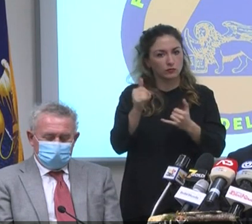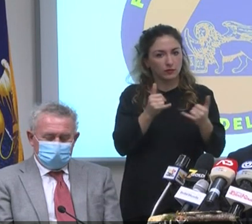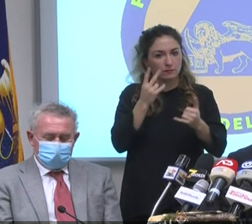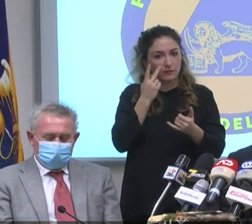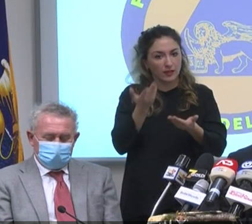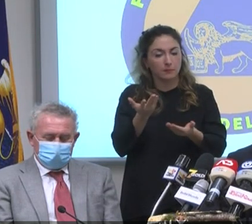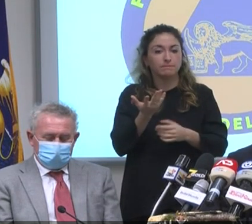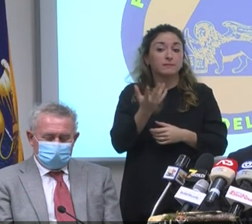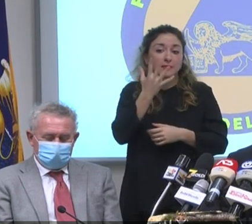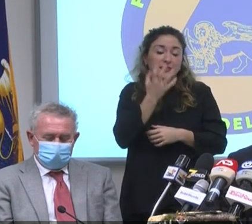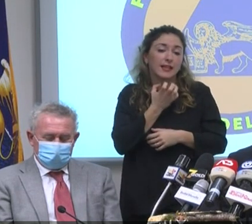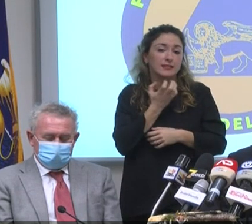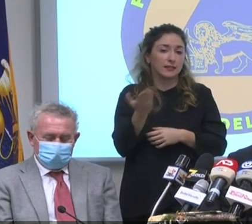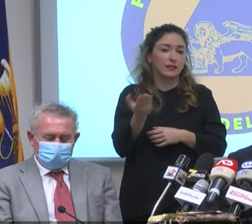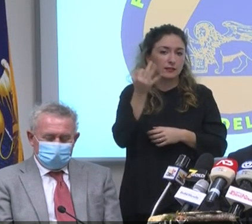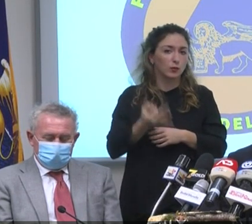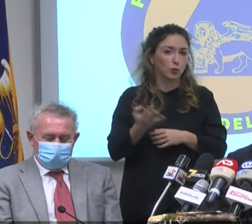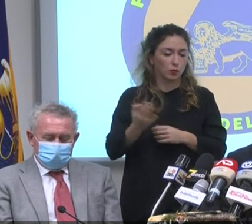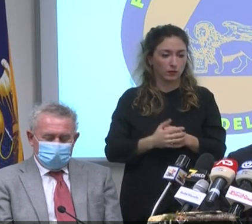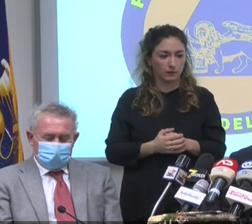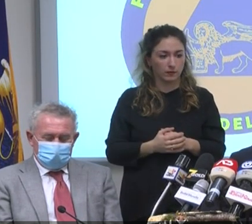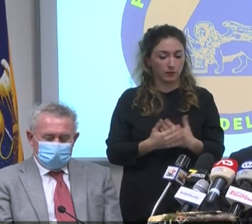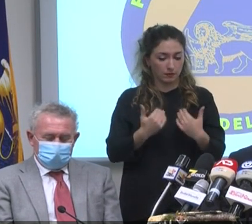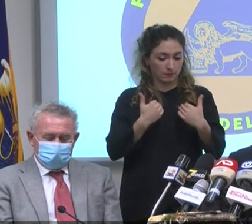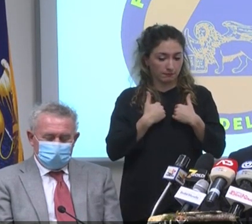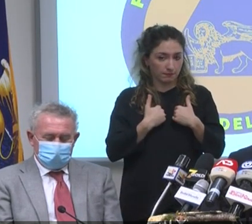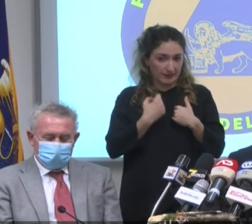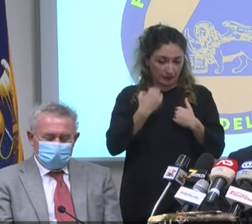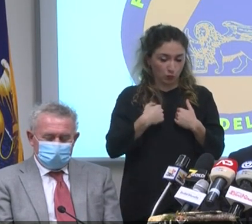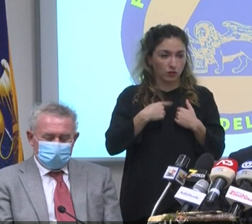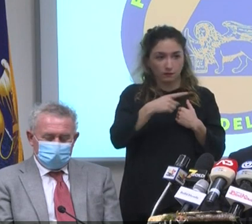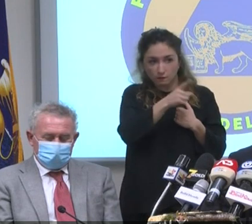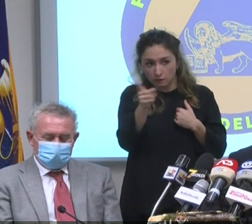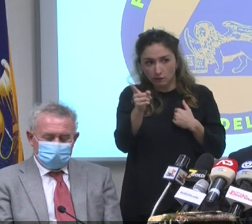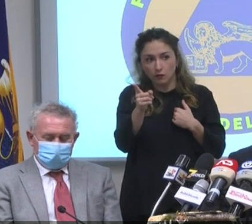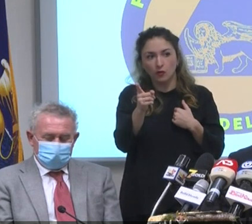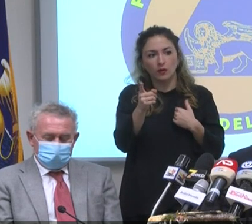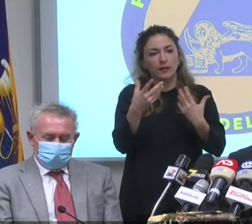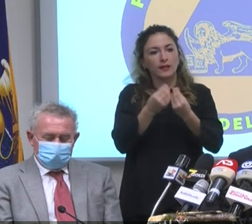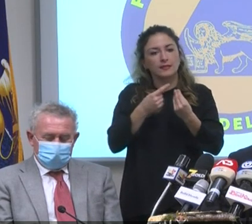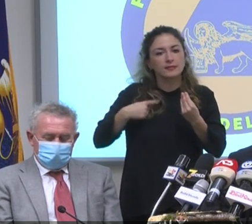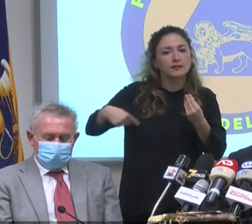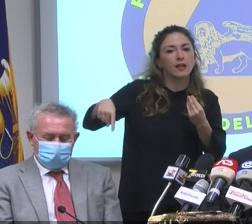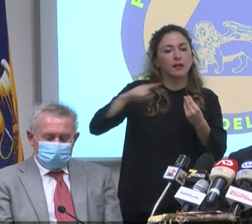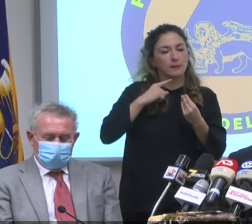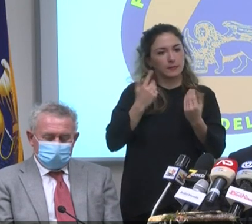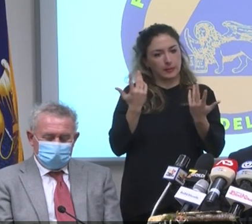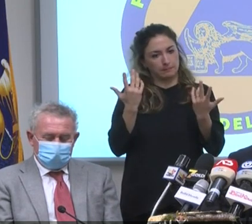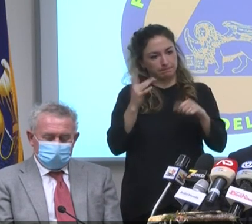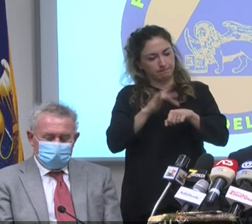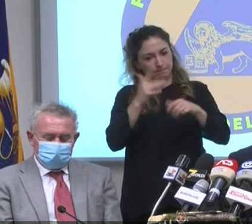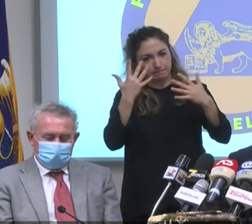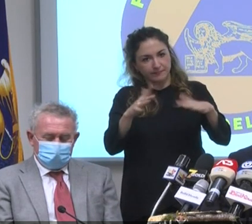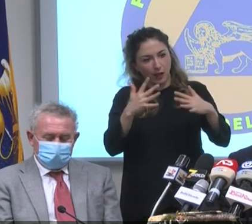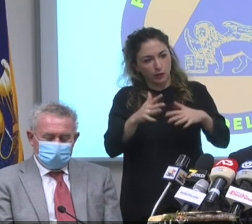Sarà triste perché almeno per me ma anche per voi che avete vissuto assieme a noi io